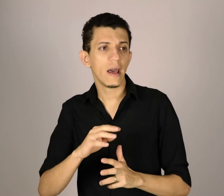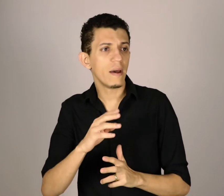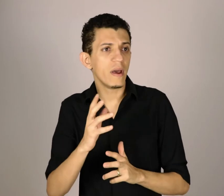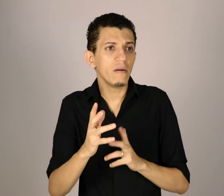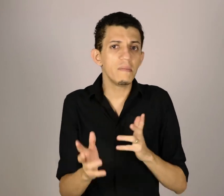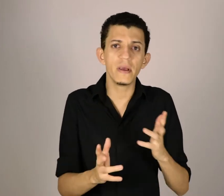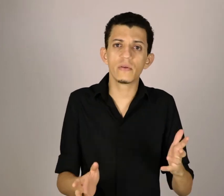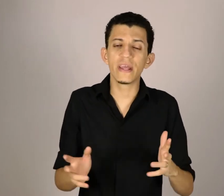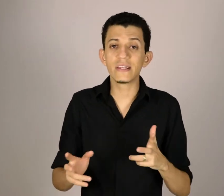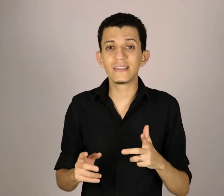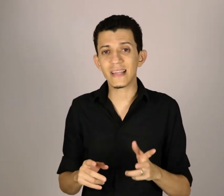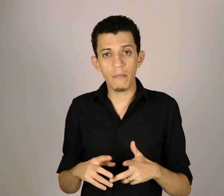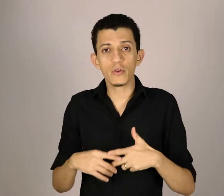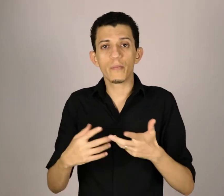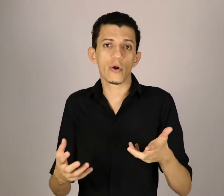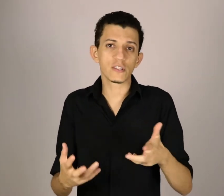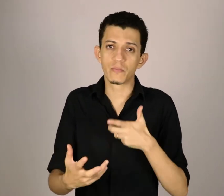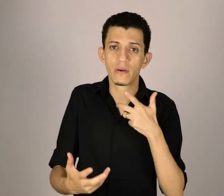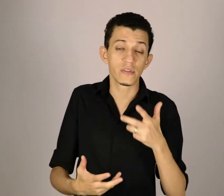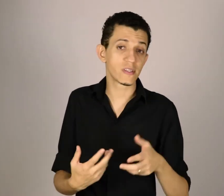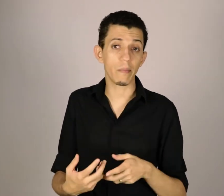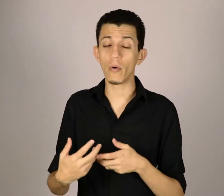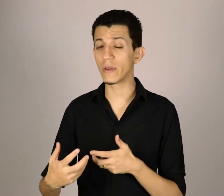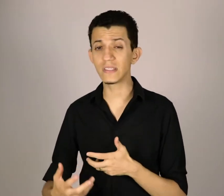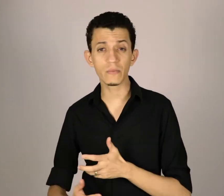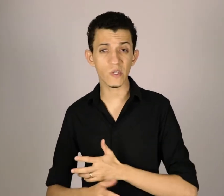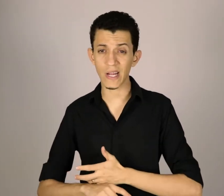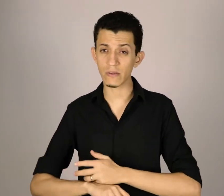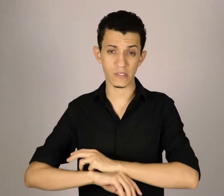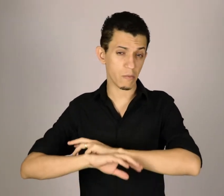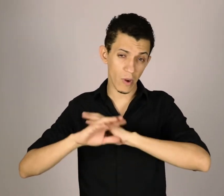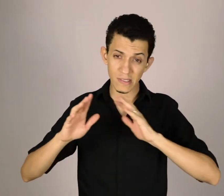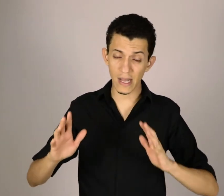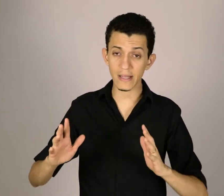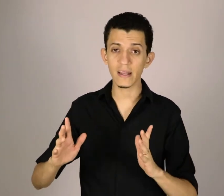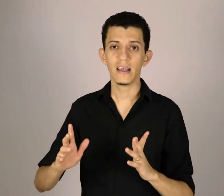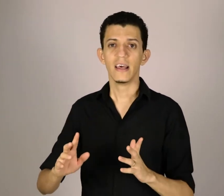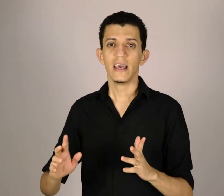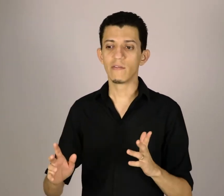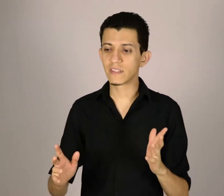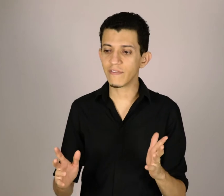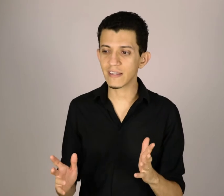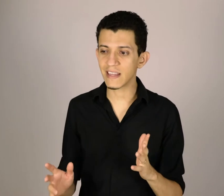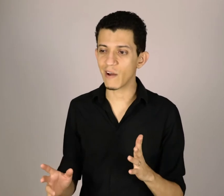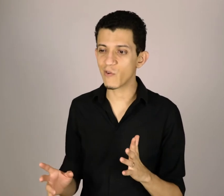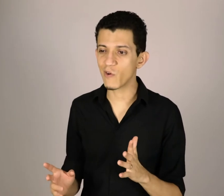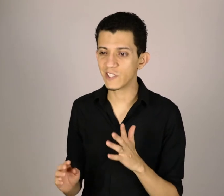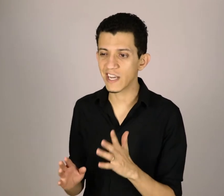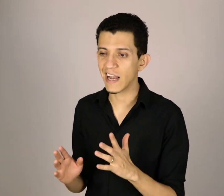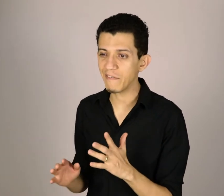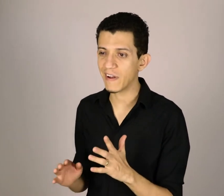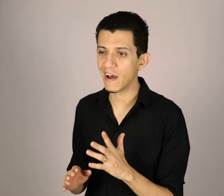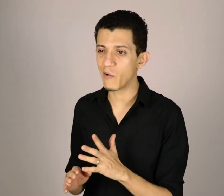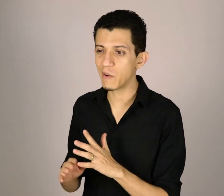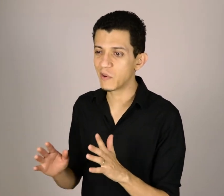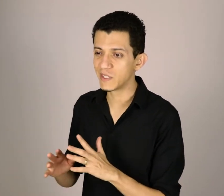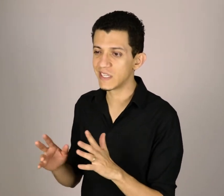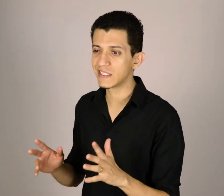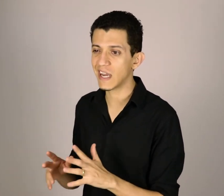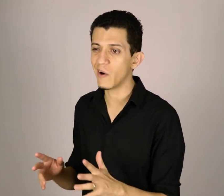meio inibido ainda de estar muito próximo, porque você sabe pouquíssimos sinais, não sabe quase nada, e você fala assim, eu vou chegar lá e falar, oi, bom dia, tchau,